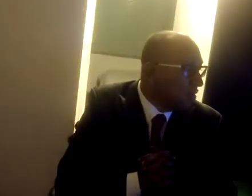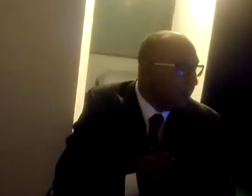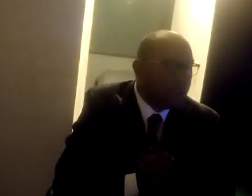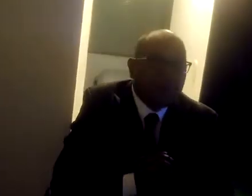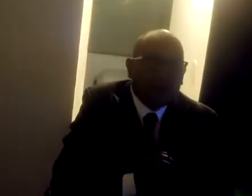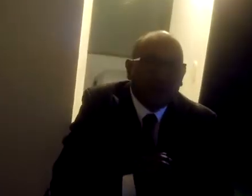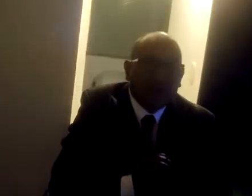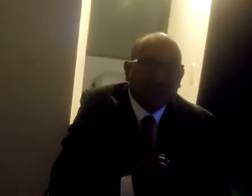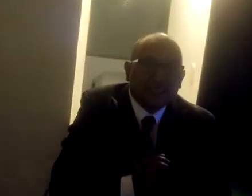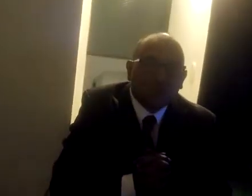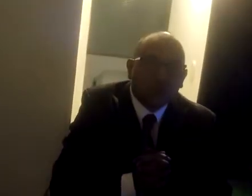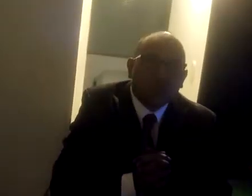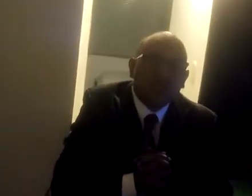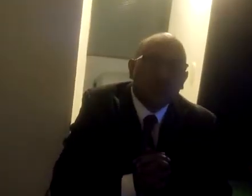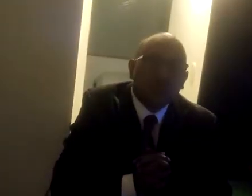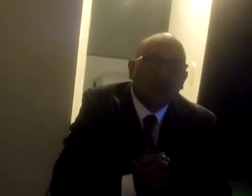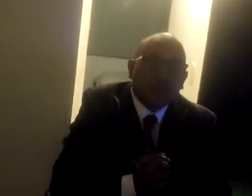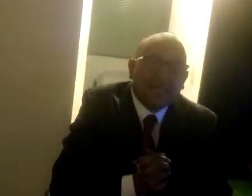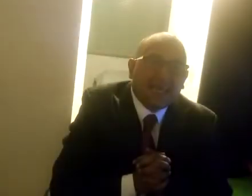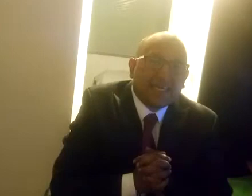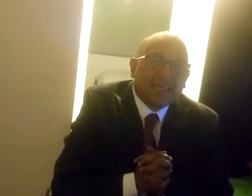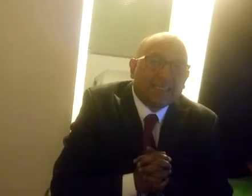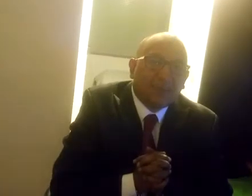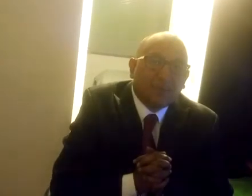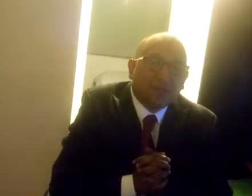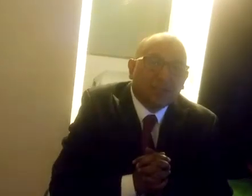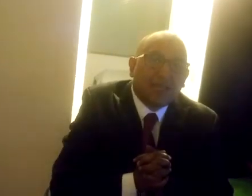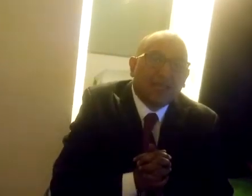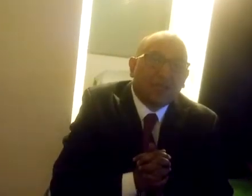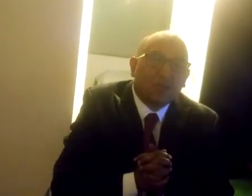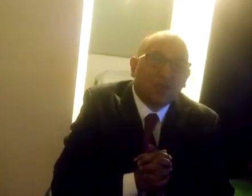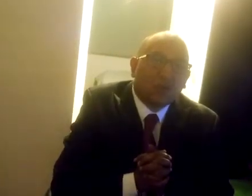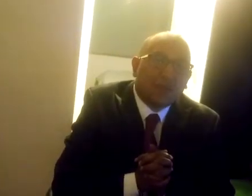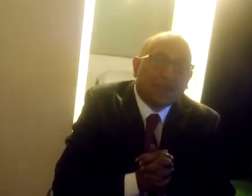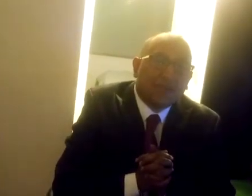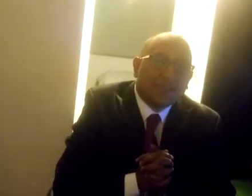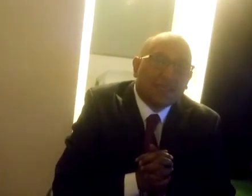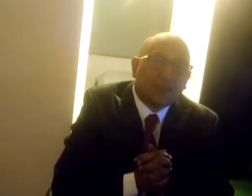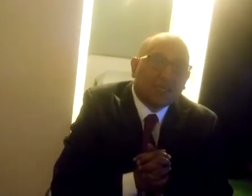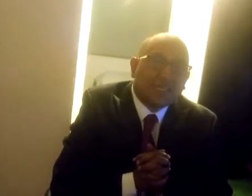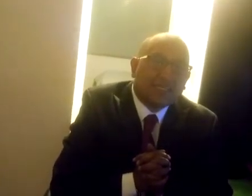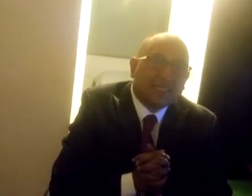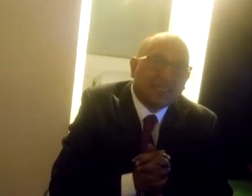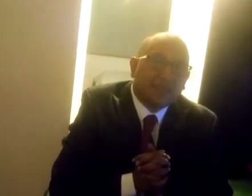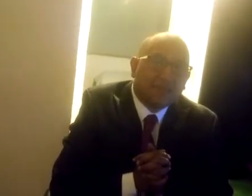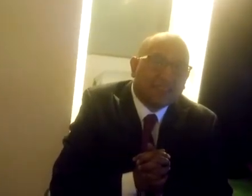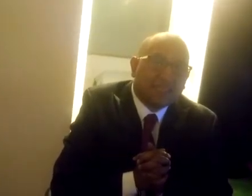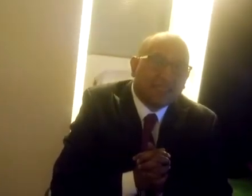del Papa Francisco, considero que en este momento está la Unión Europea atravesando una crisis bastante